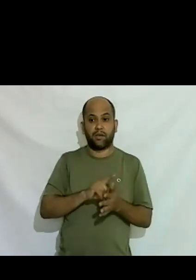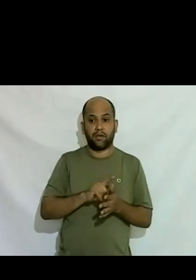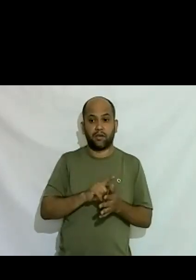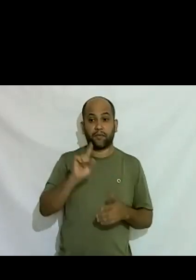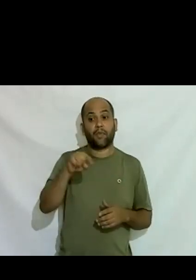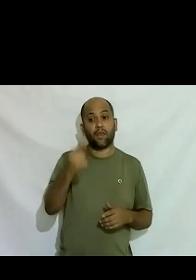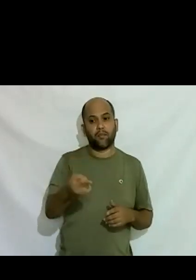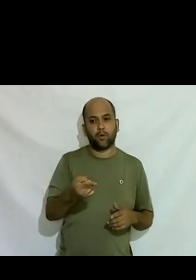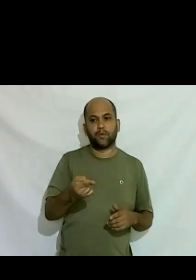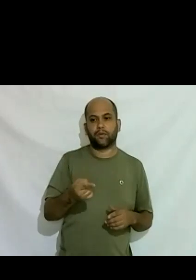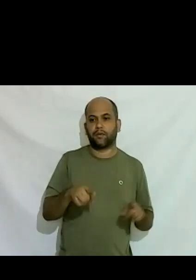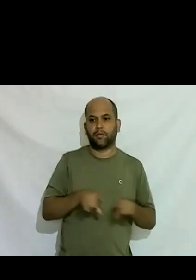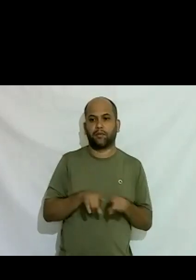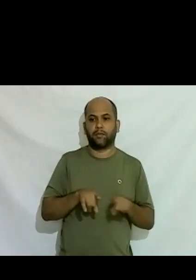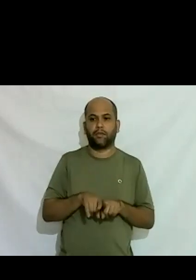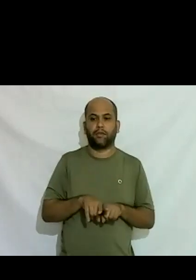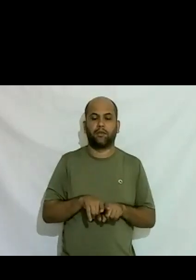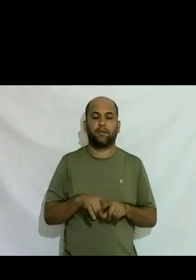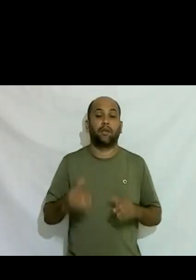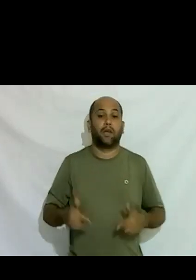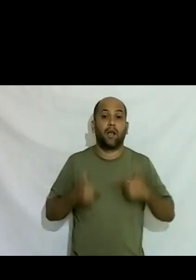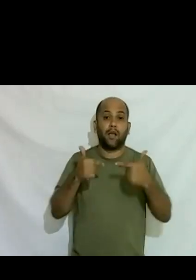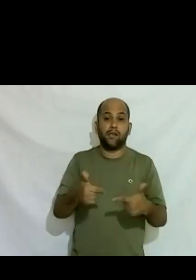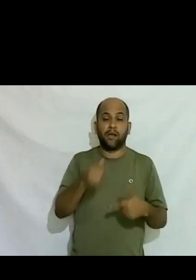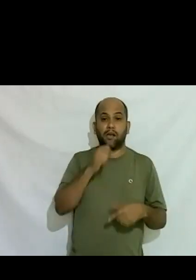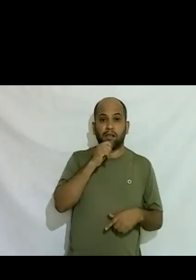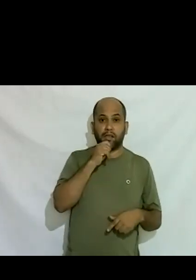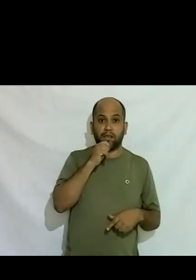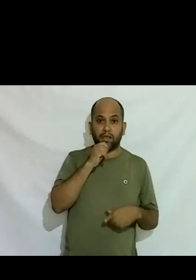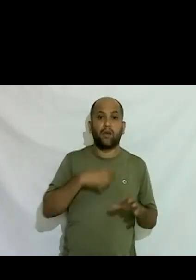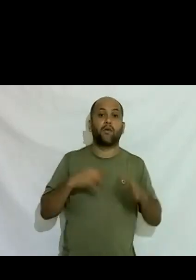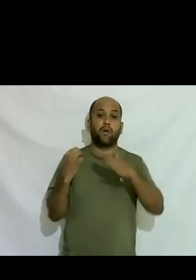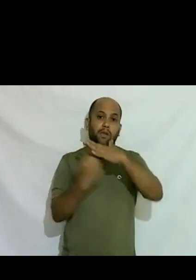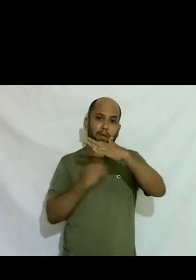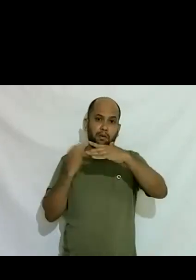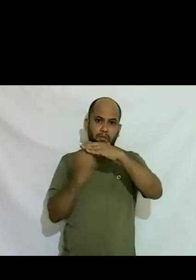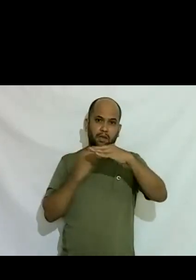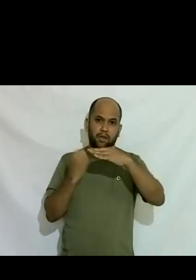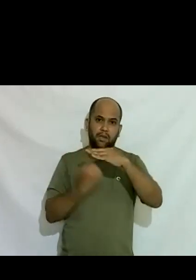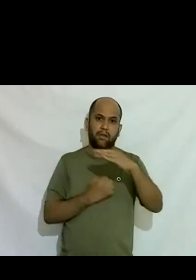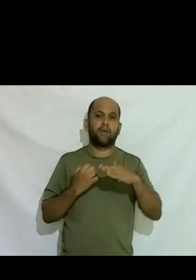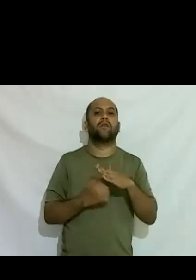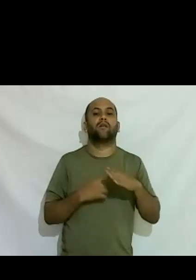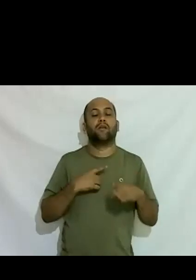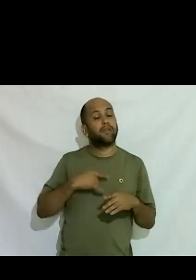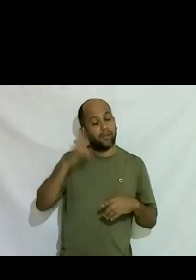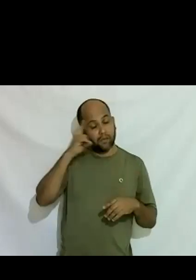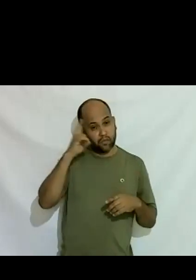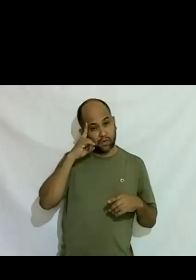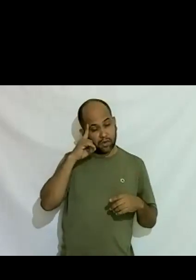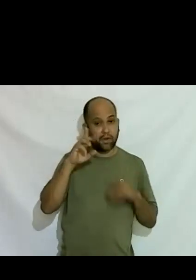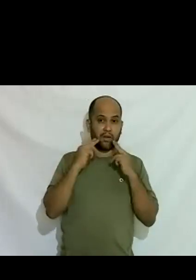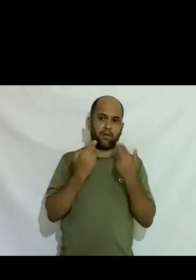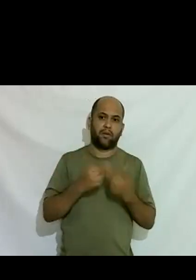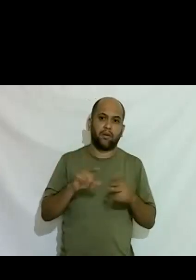acabaram não atuavam né assim com as empresas e tudo eu queria quase todos os dias de reunião com a RH